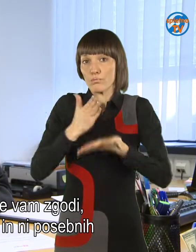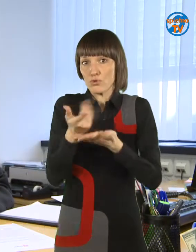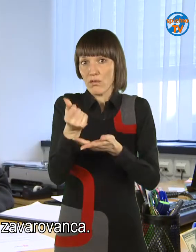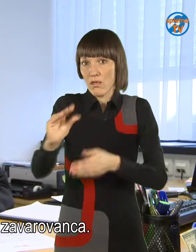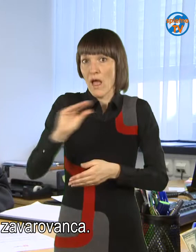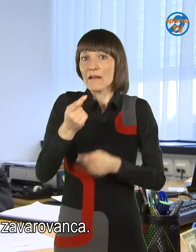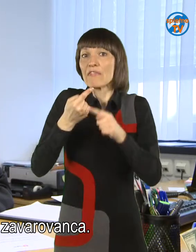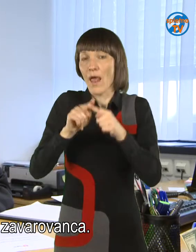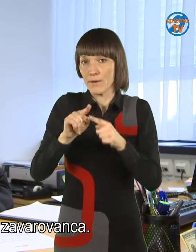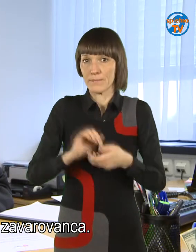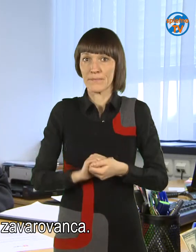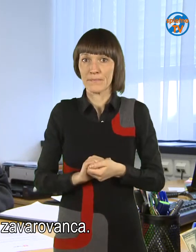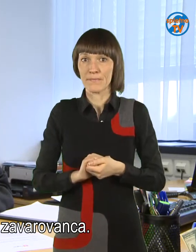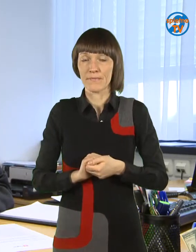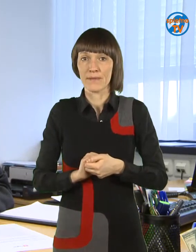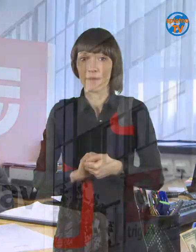obveznosti za strani zavarovanja.